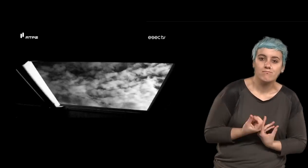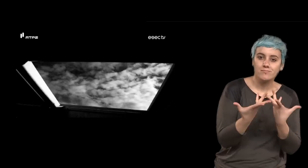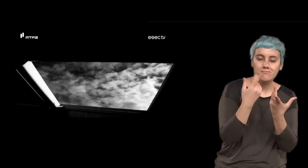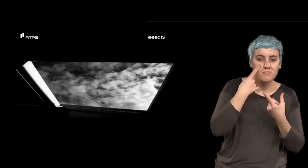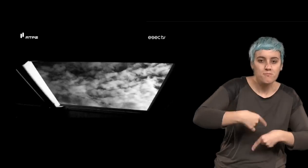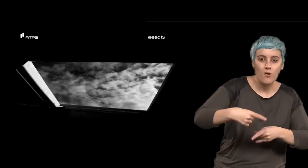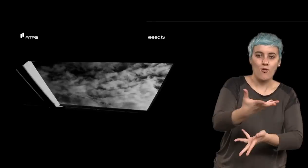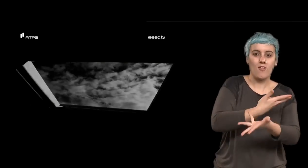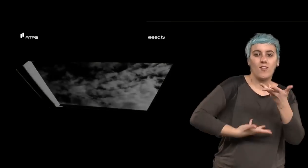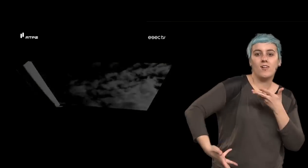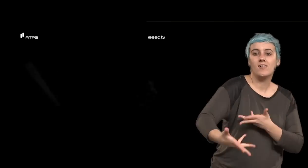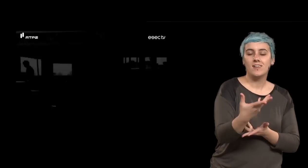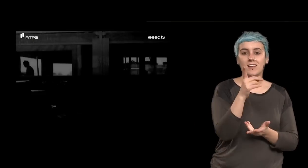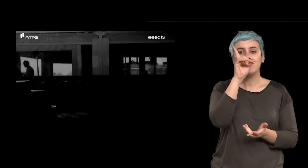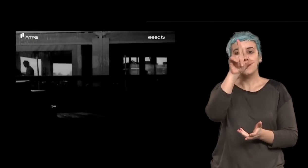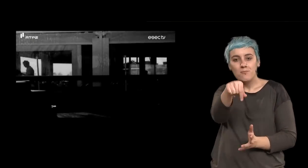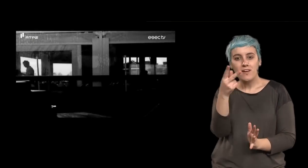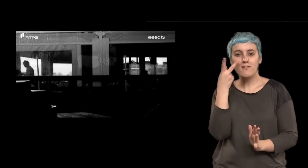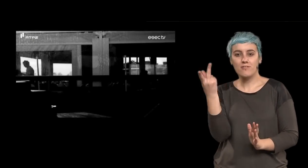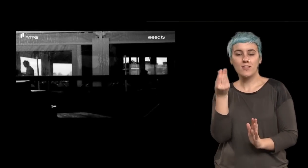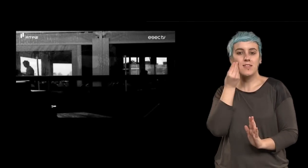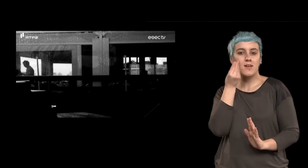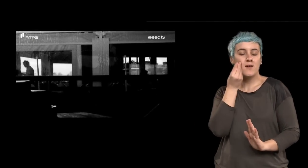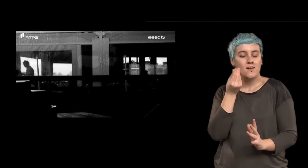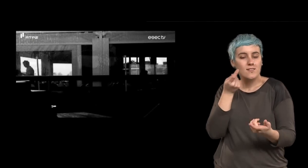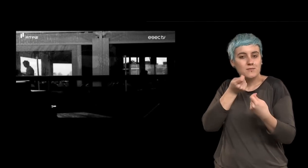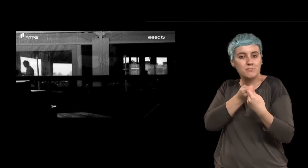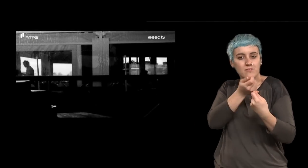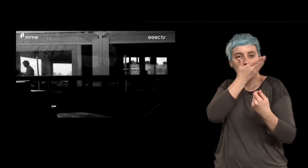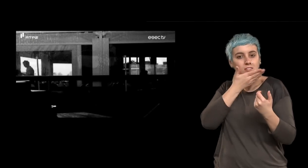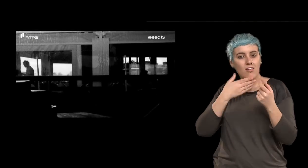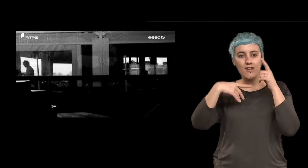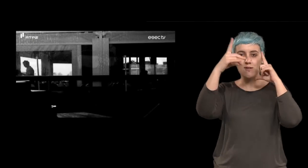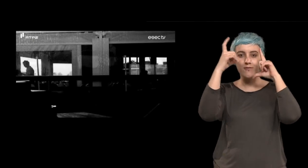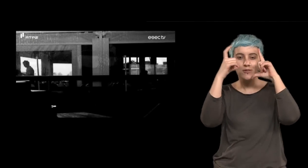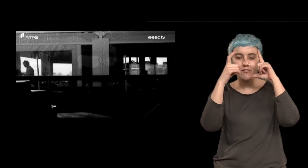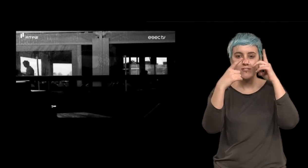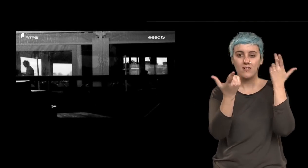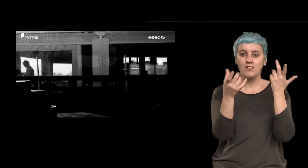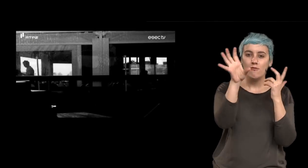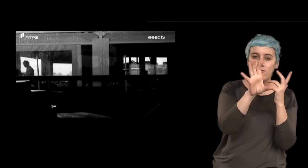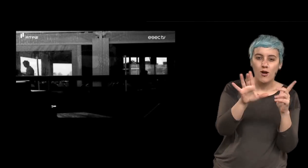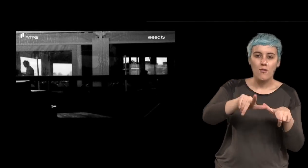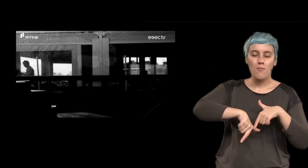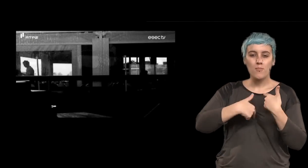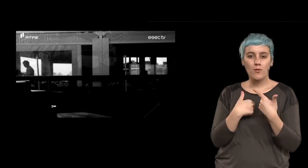partilhar, a forma como vivemos a fotografia, a forma como estamos na fotografia.